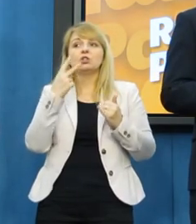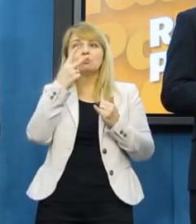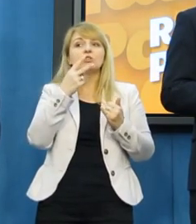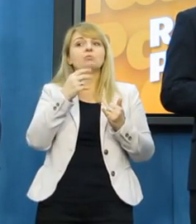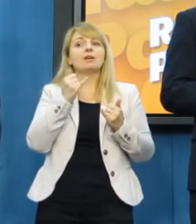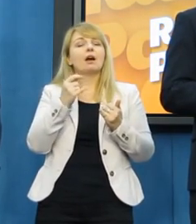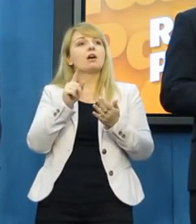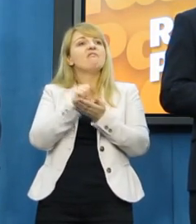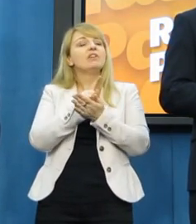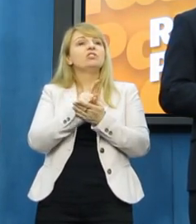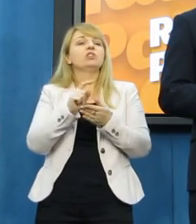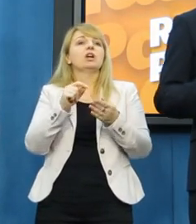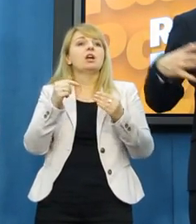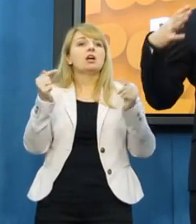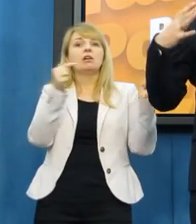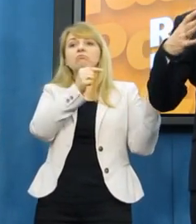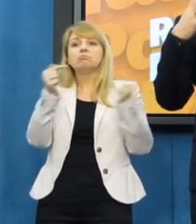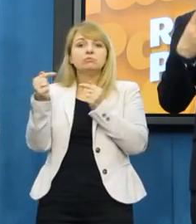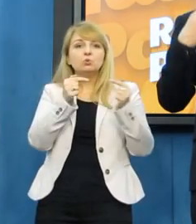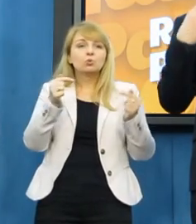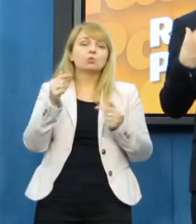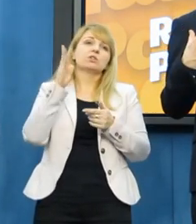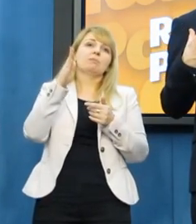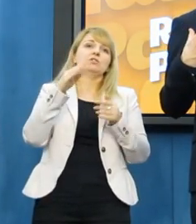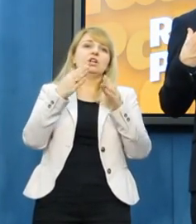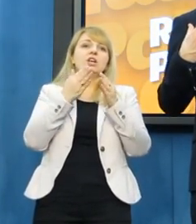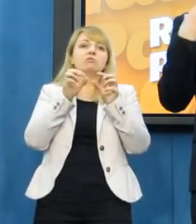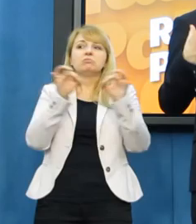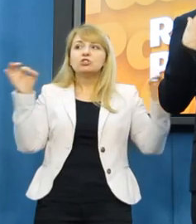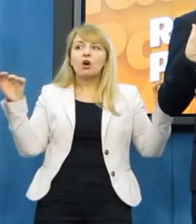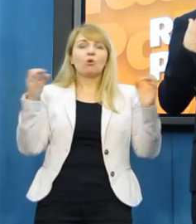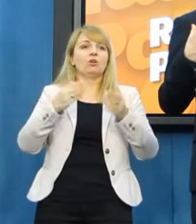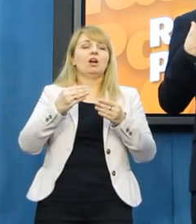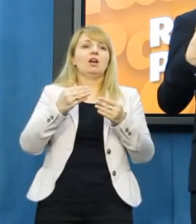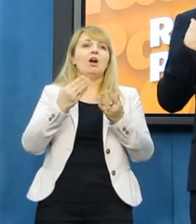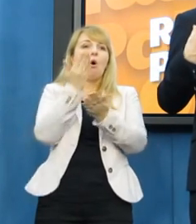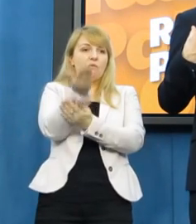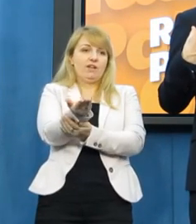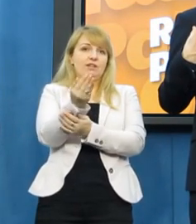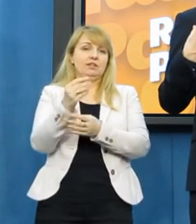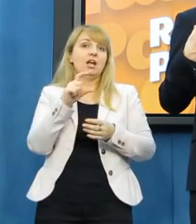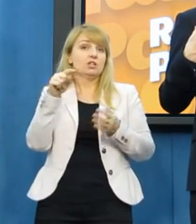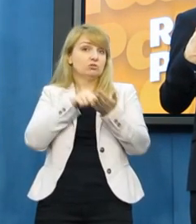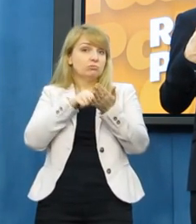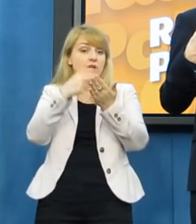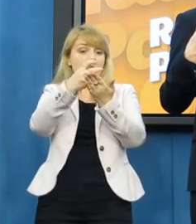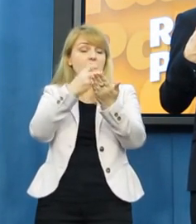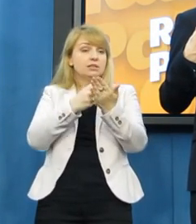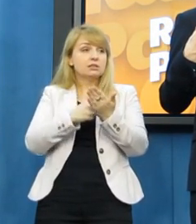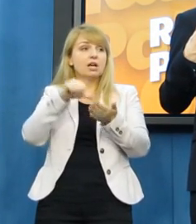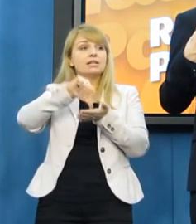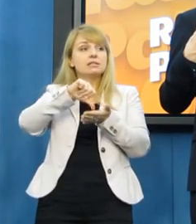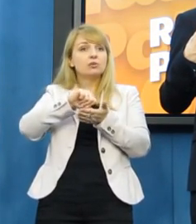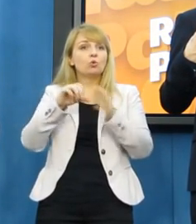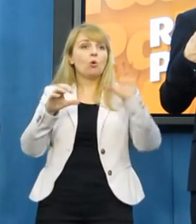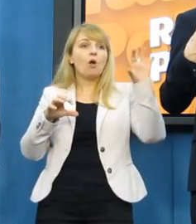wynik po prostu jakiejś negocjacji przełoży się na szeroką ofertę i zobaczmy, czy taka lista Centro Lewicy wygra wybor w 2014 roku